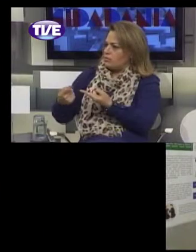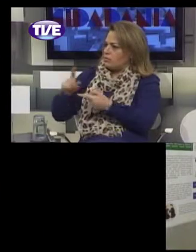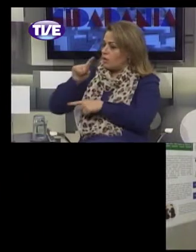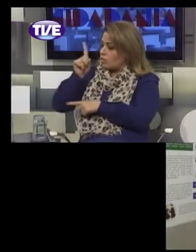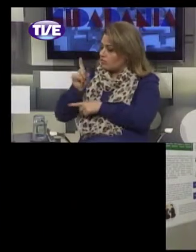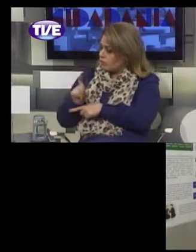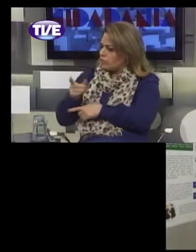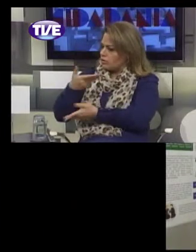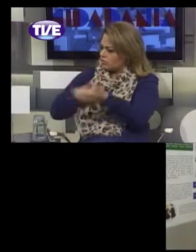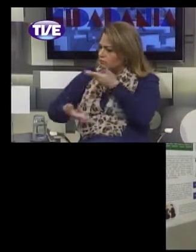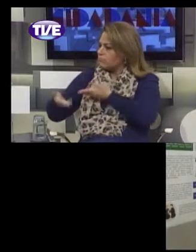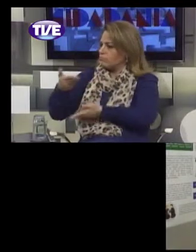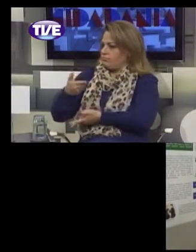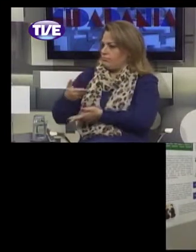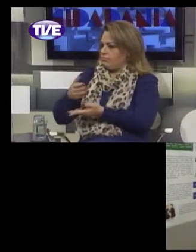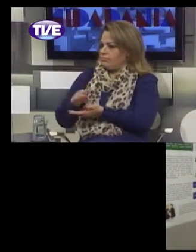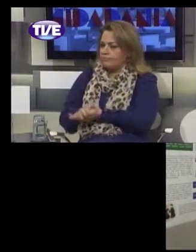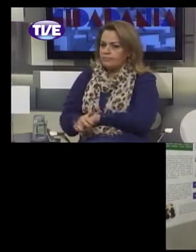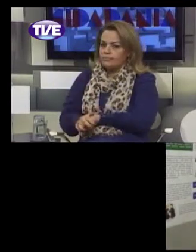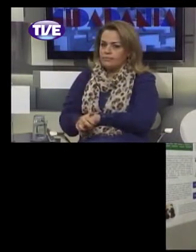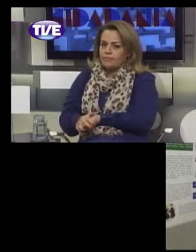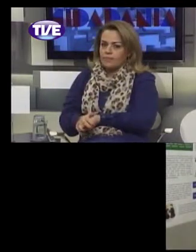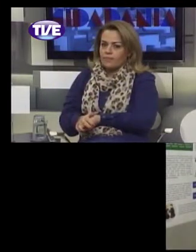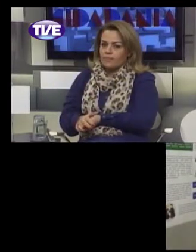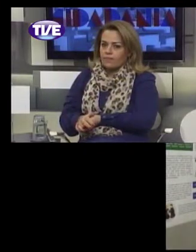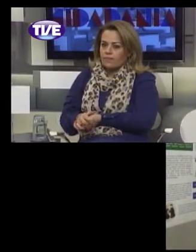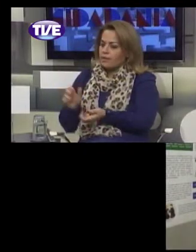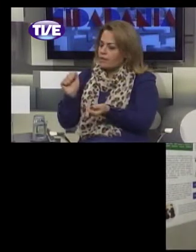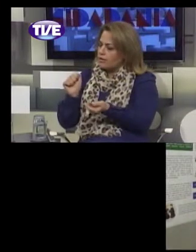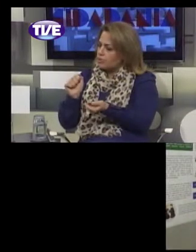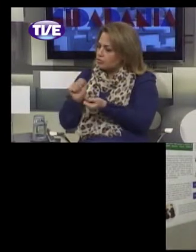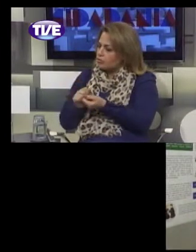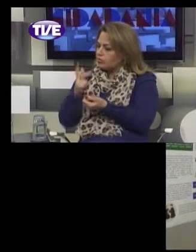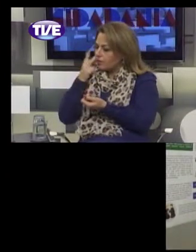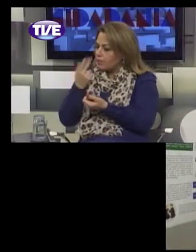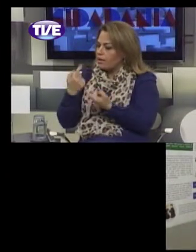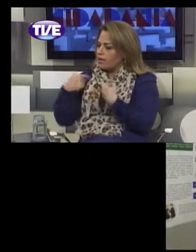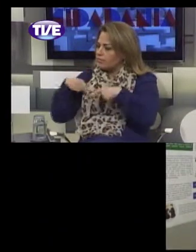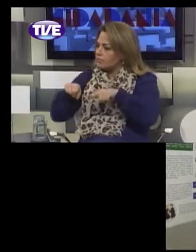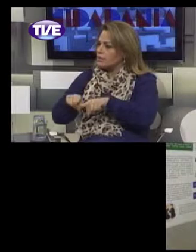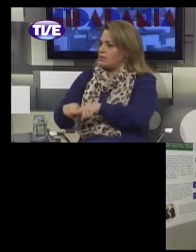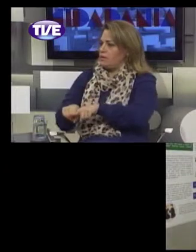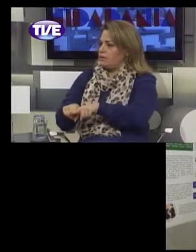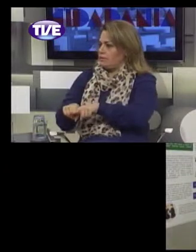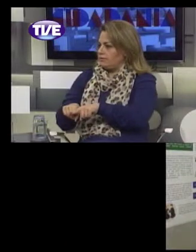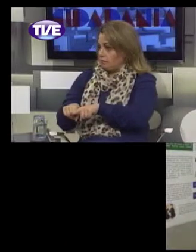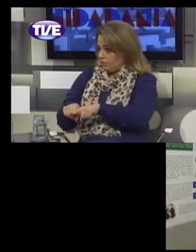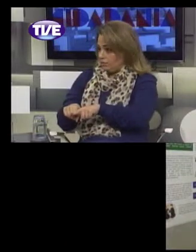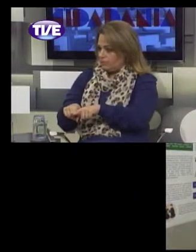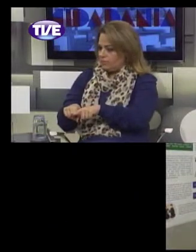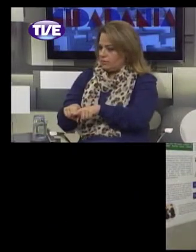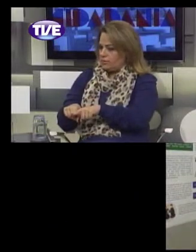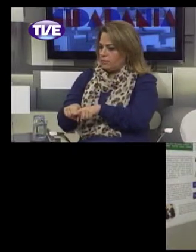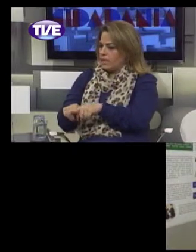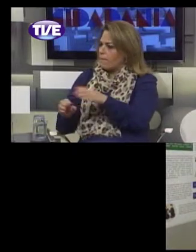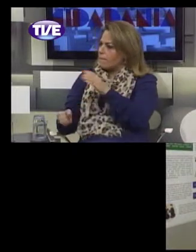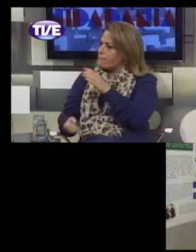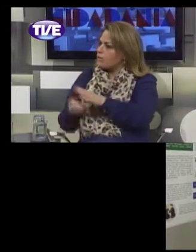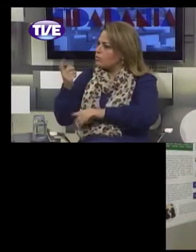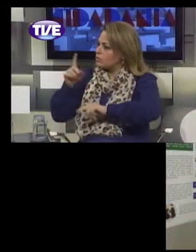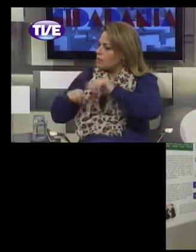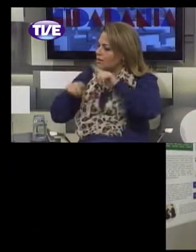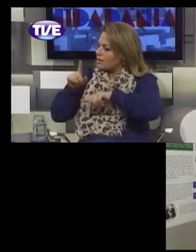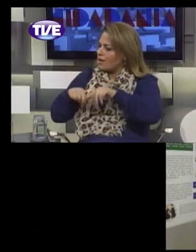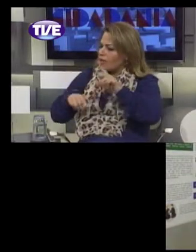junto a isso, a construção de parcerias para a produção de material